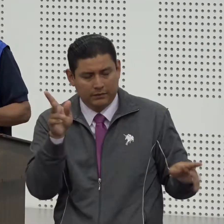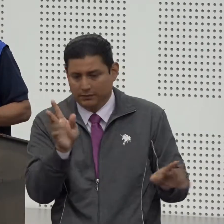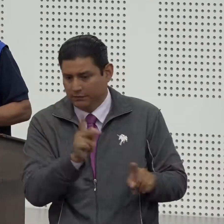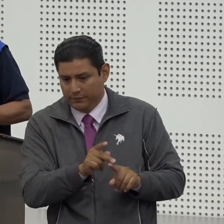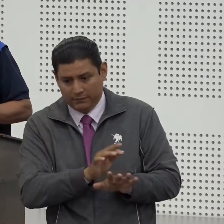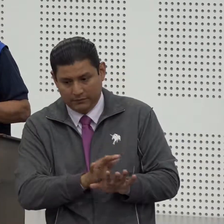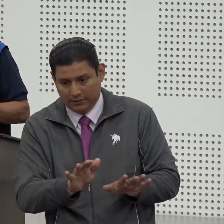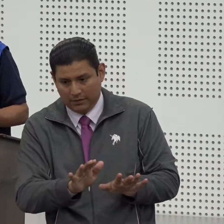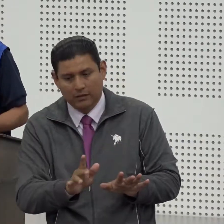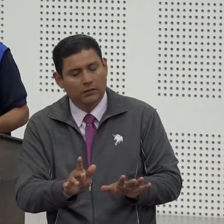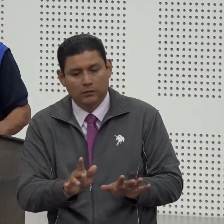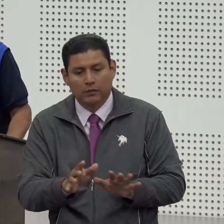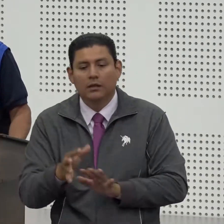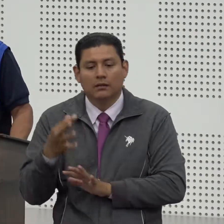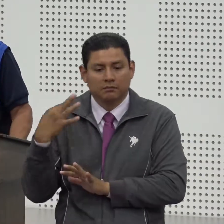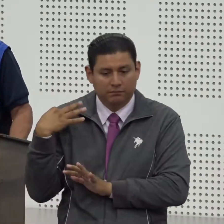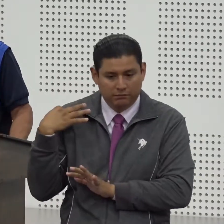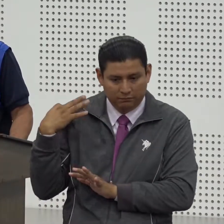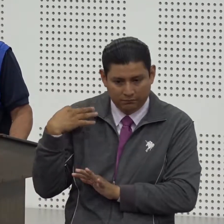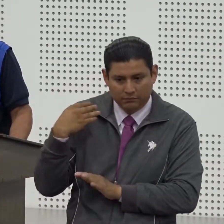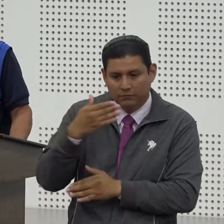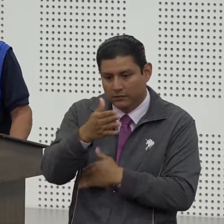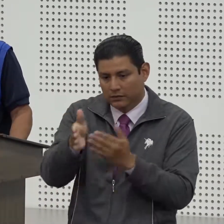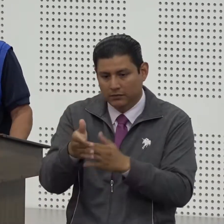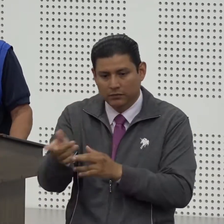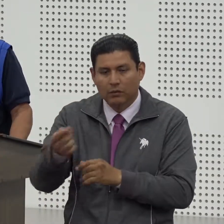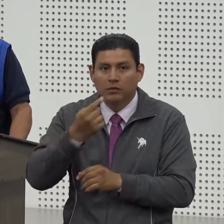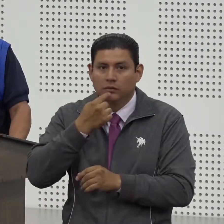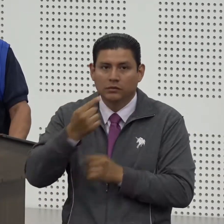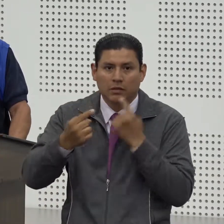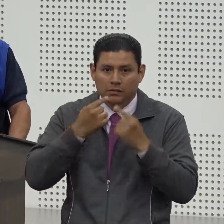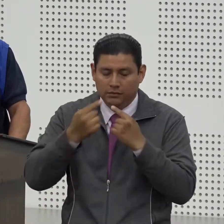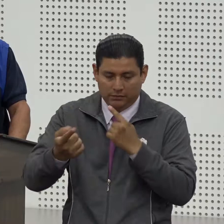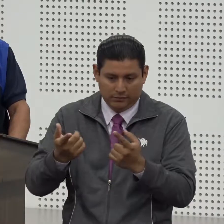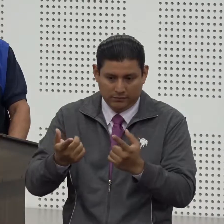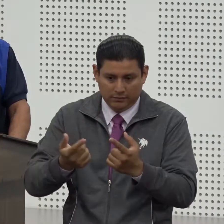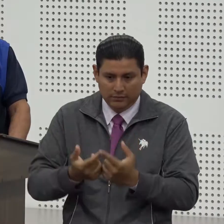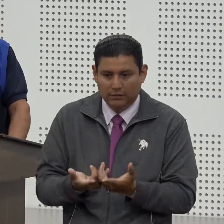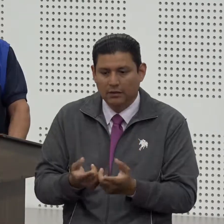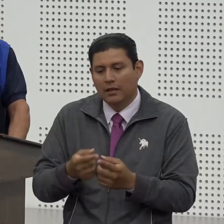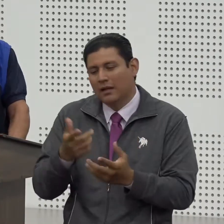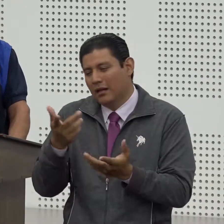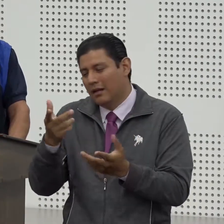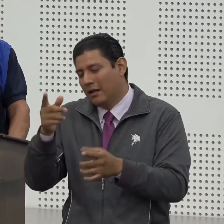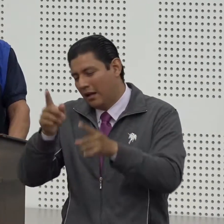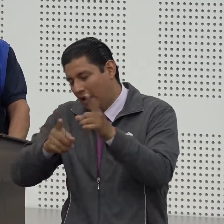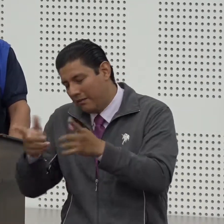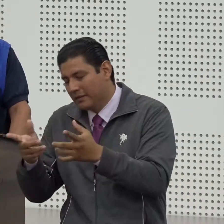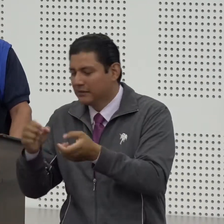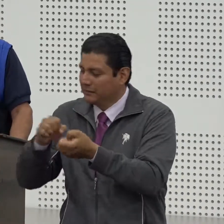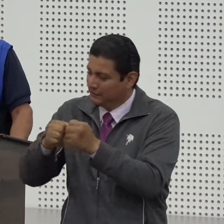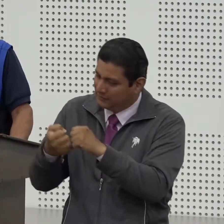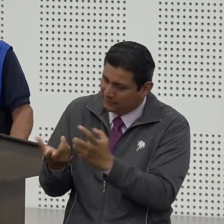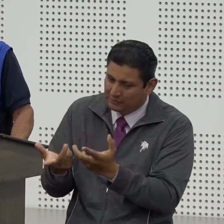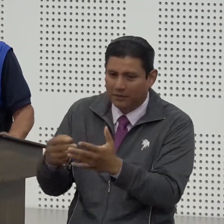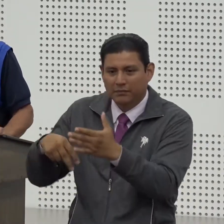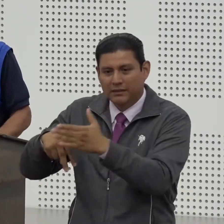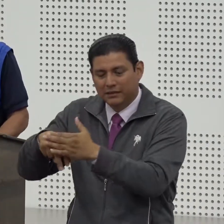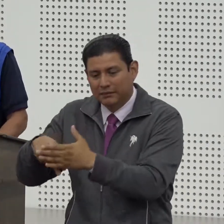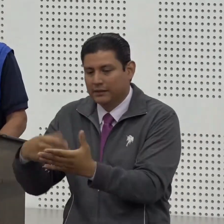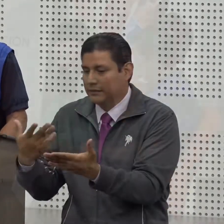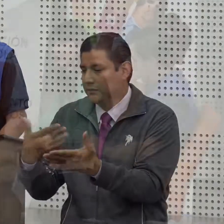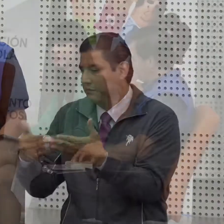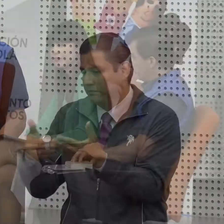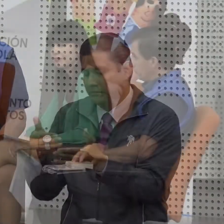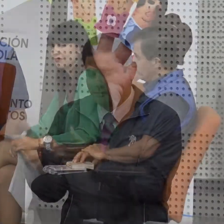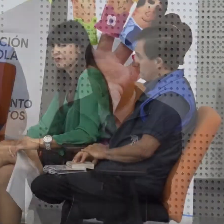ya es una voluntad expresa a pesar de las limitaciones y de los problemas que sabían que se las iba a presentar y eso es